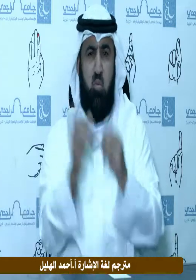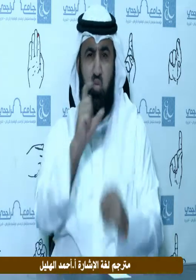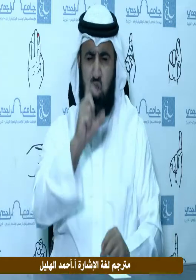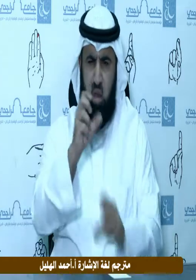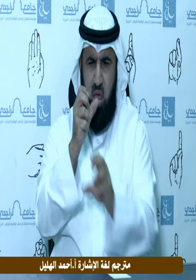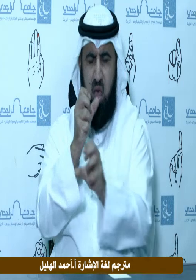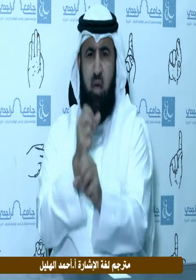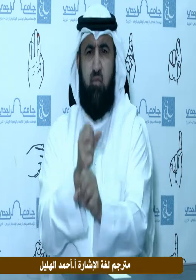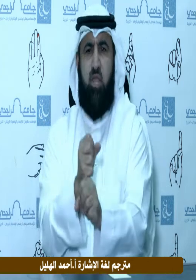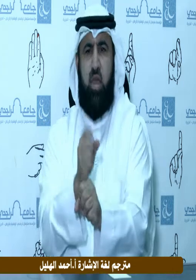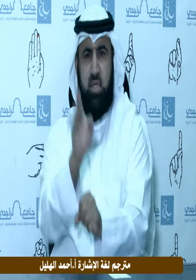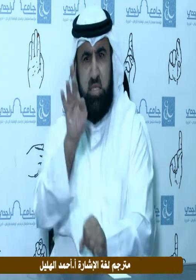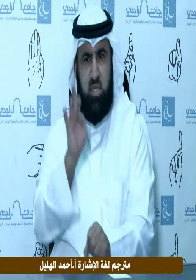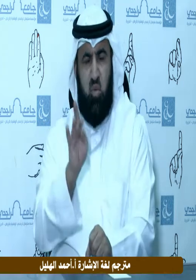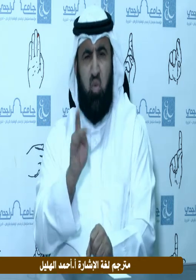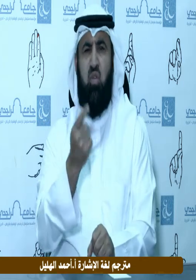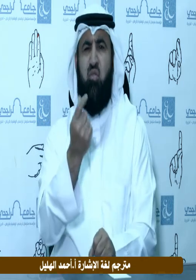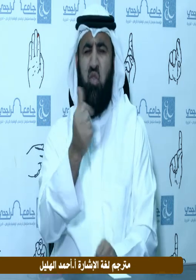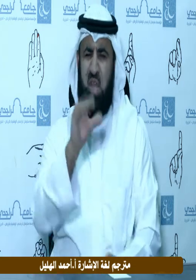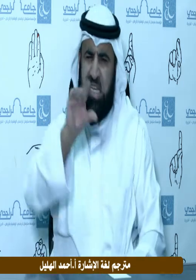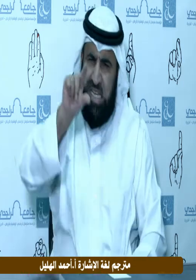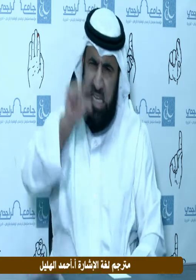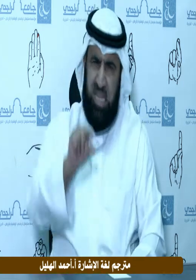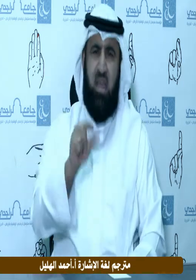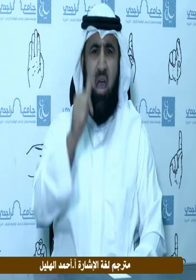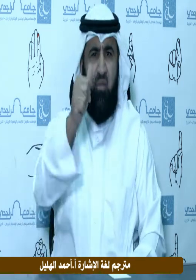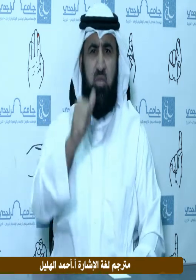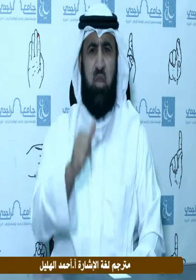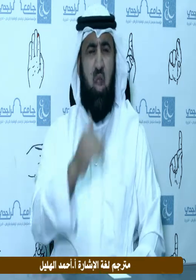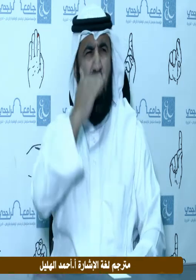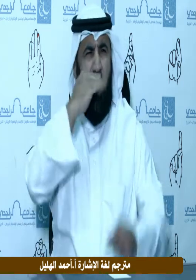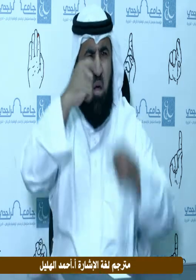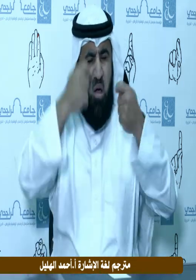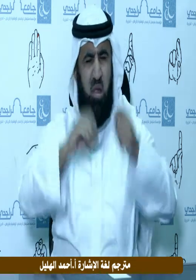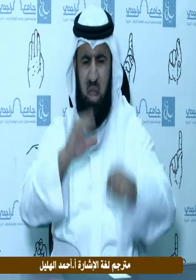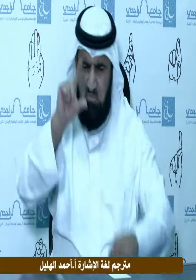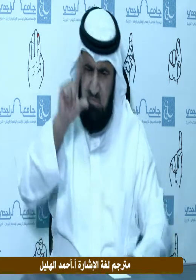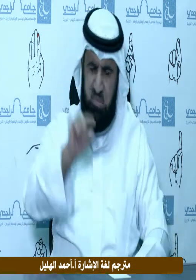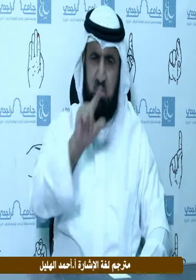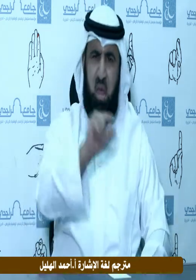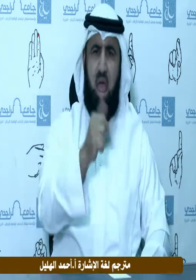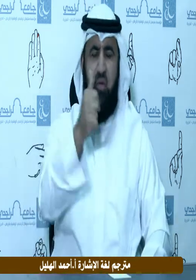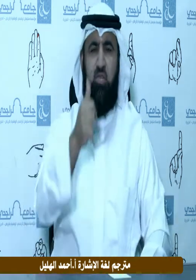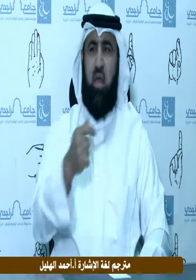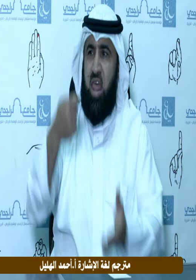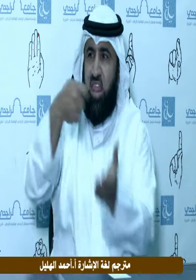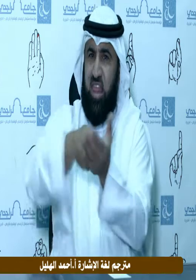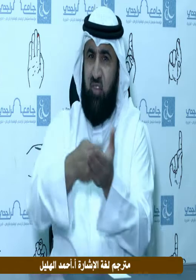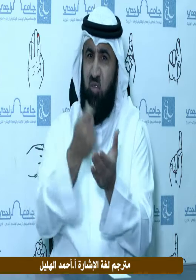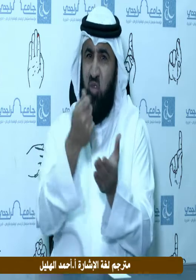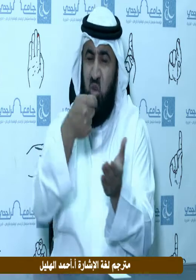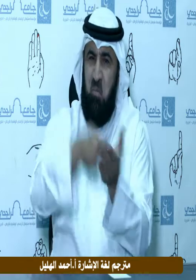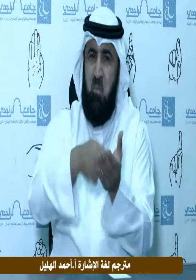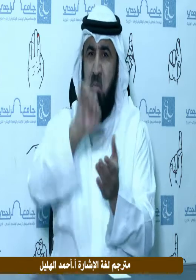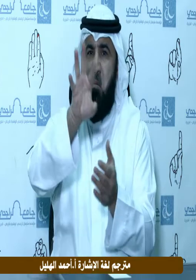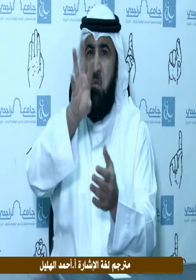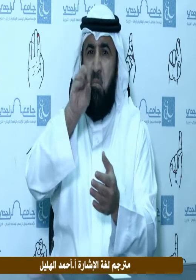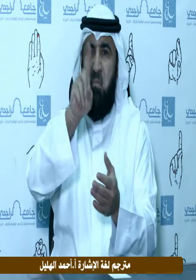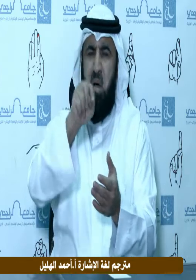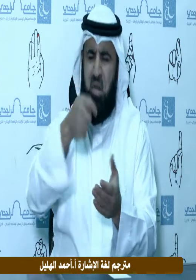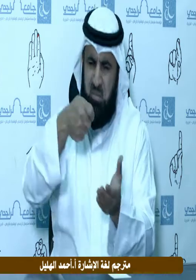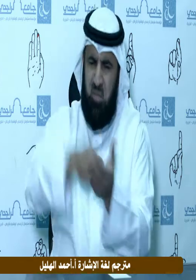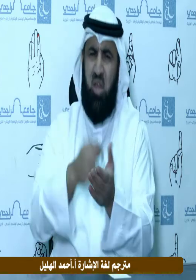يرغبون في الزواج ويقبلون عليه تيسيرا للمهور وتخفيفا لنفقاته